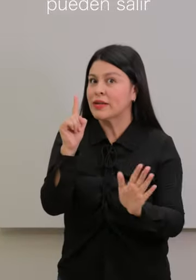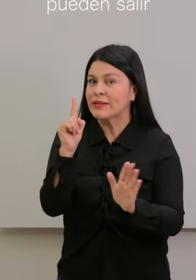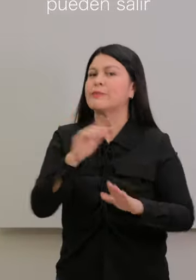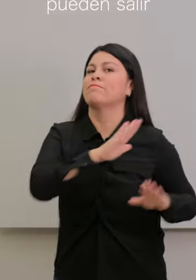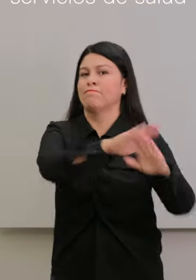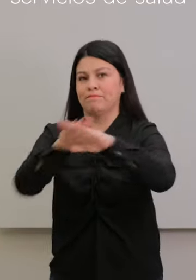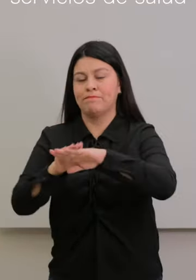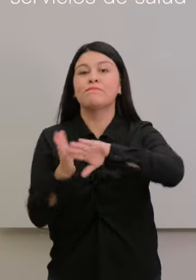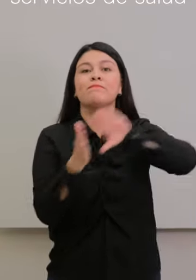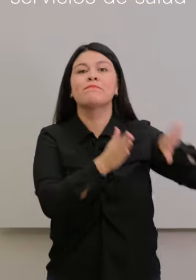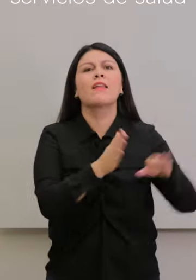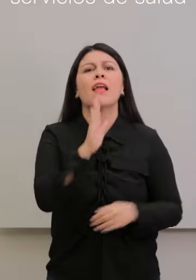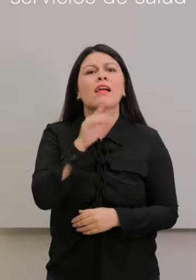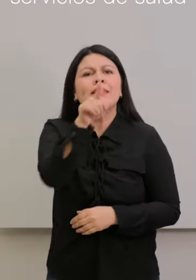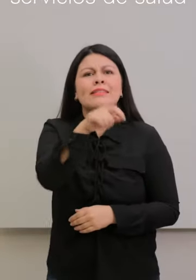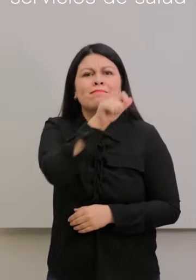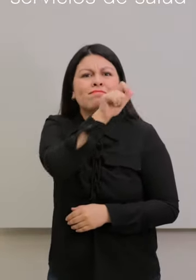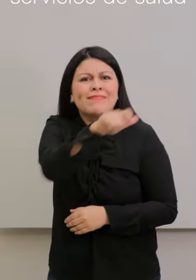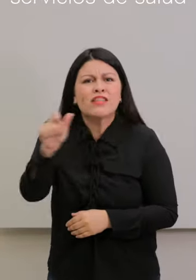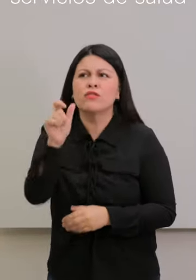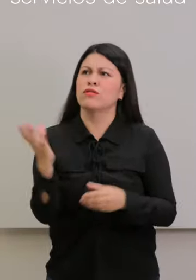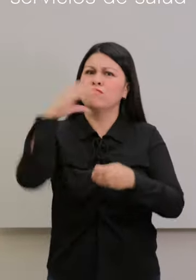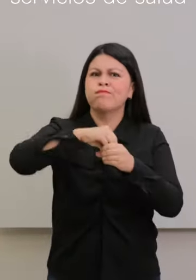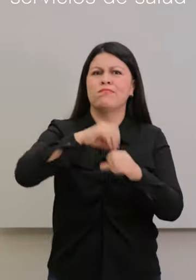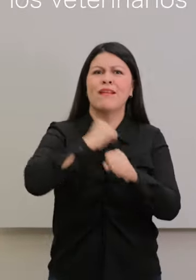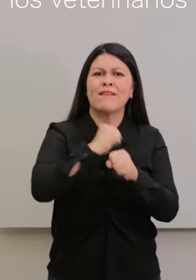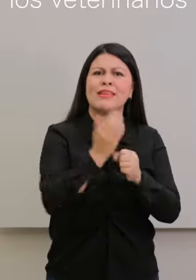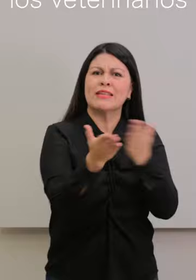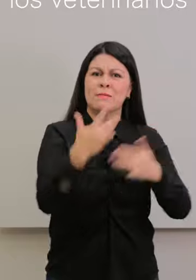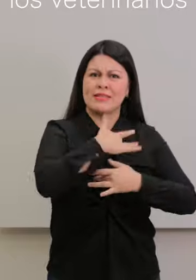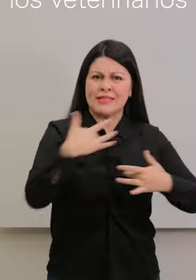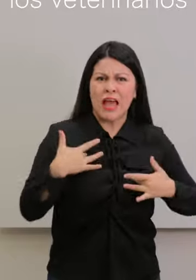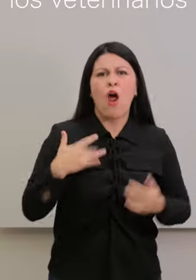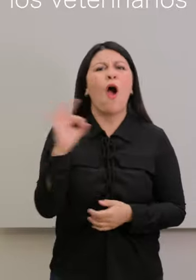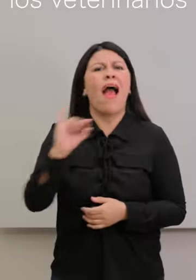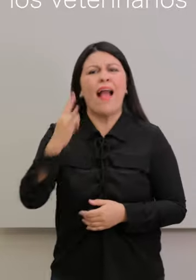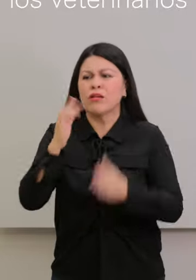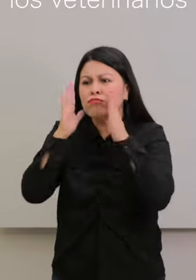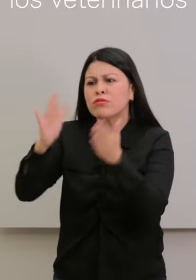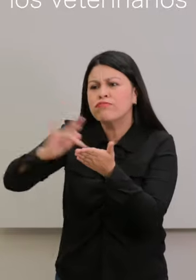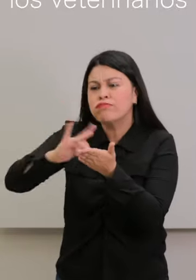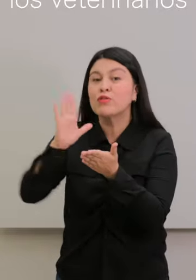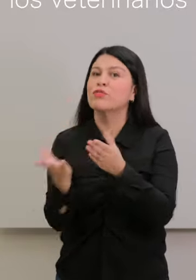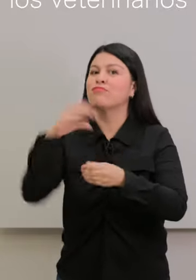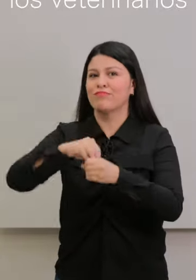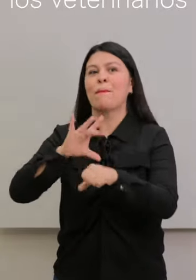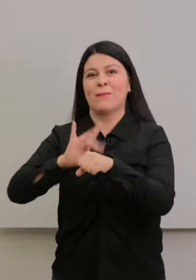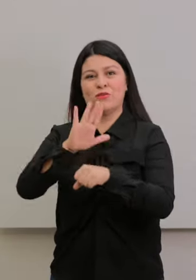los que necesiten o presten servicios de salud y de emergencia, incluidos los veterinarios. Los que